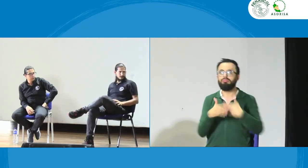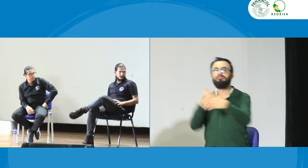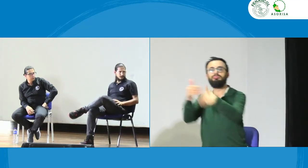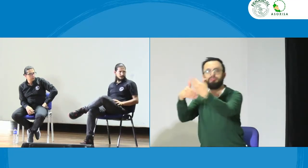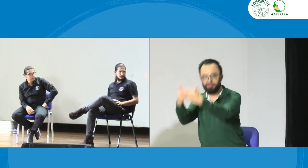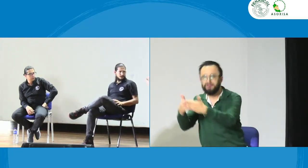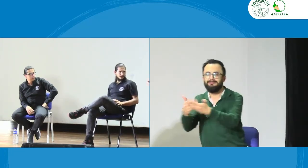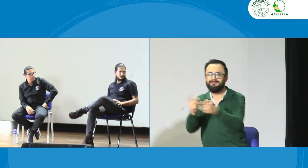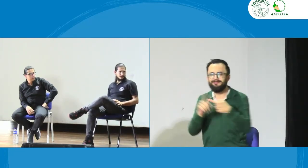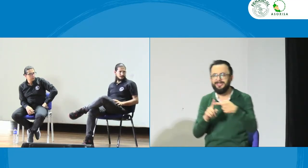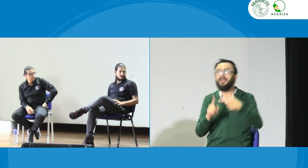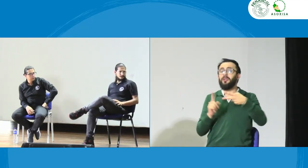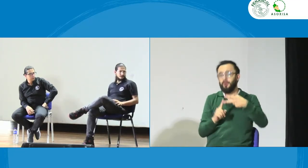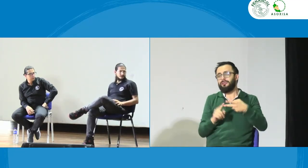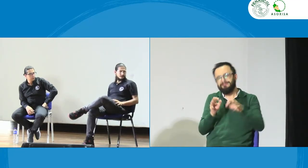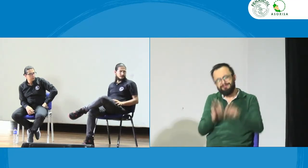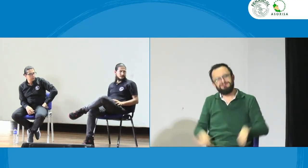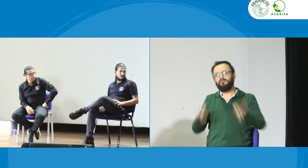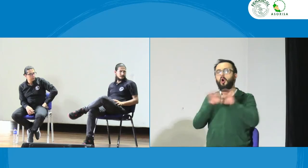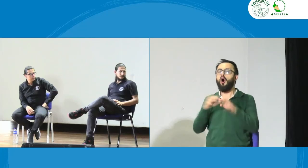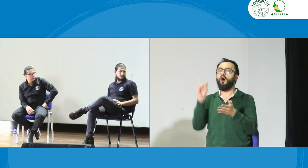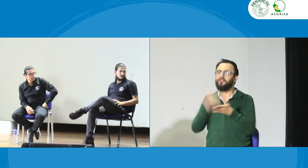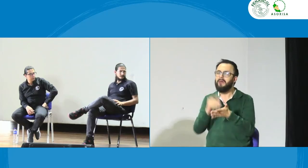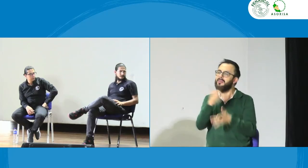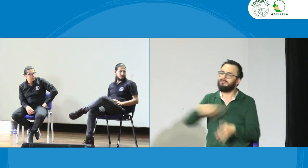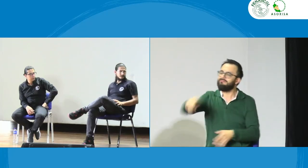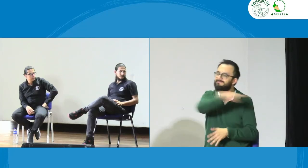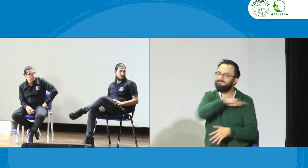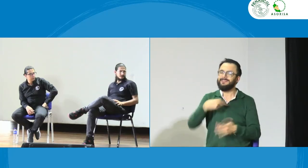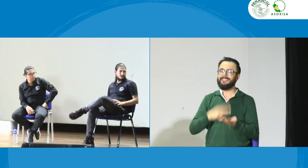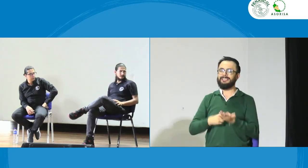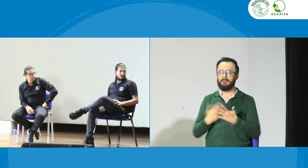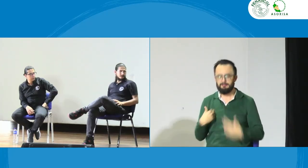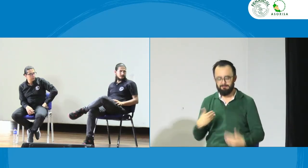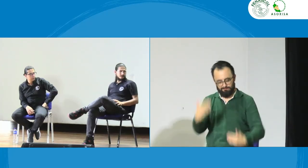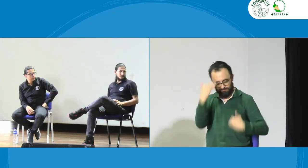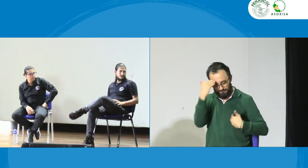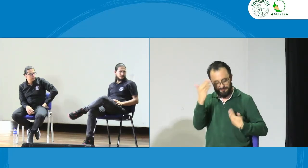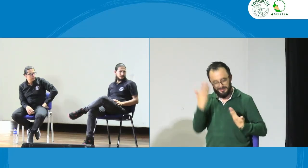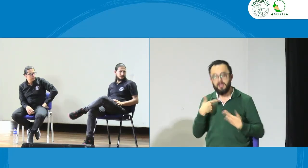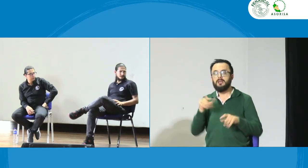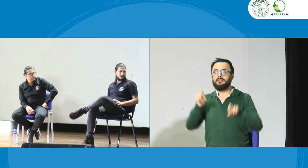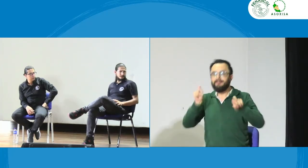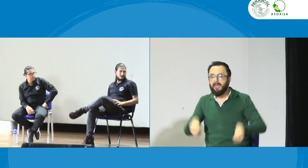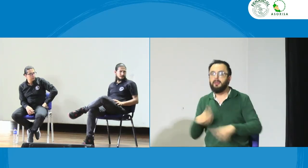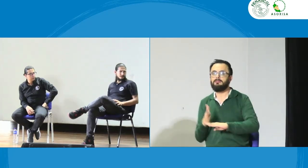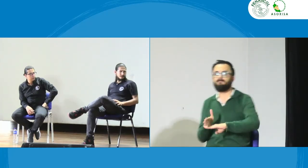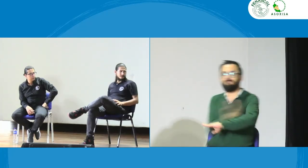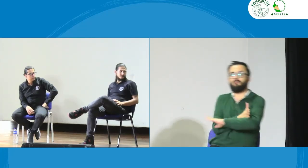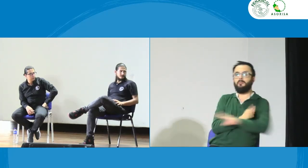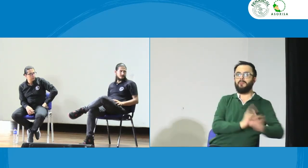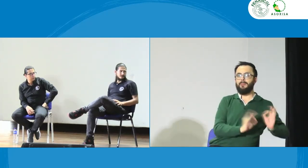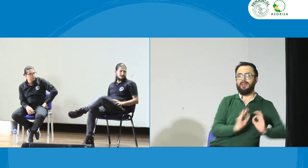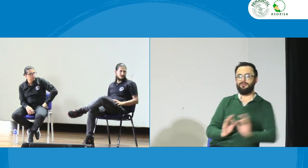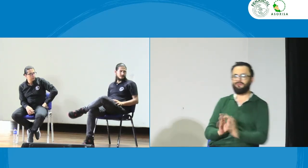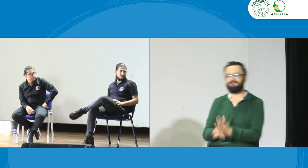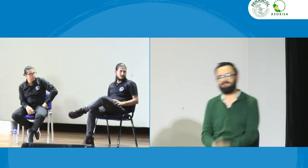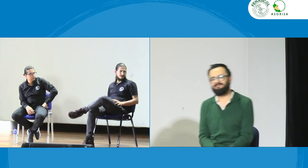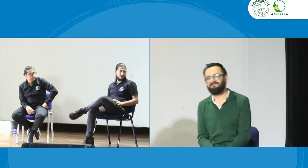diciendo sencillamente no gracias muy amable y hacer aceptar otro tipo de servicios en los que sí tenga las competencias para